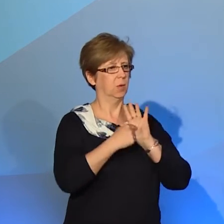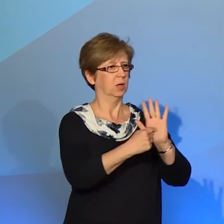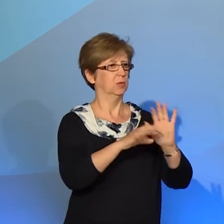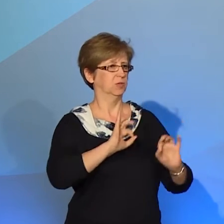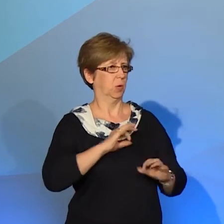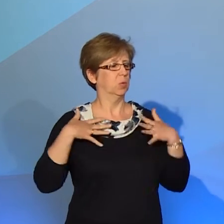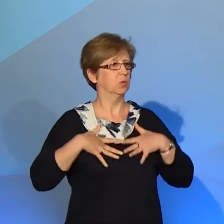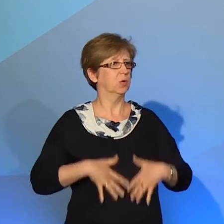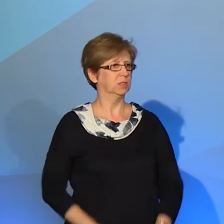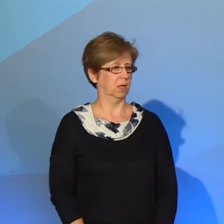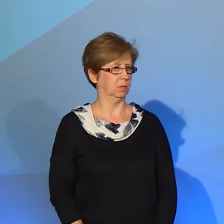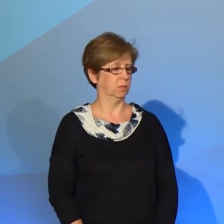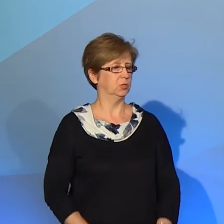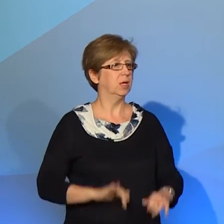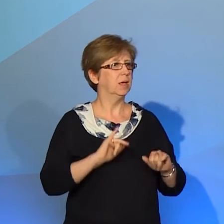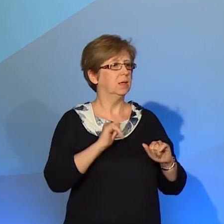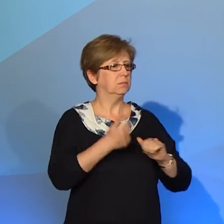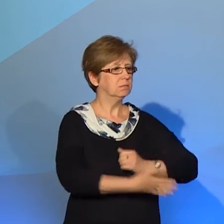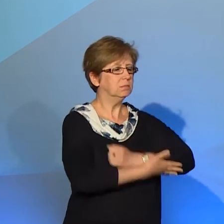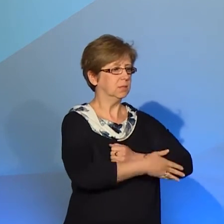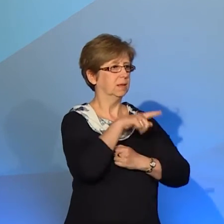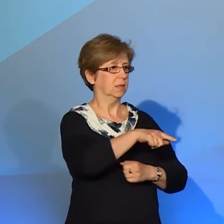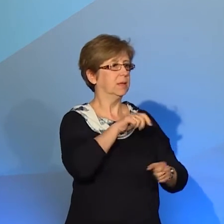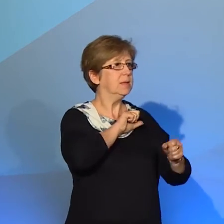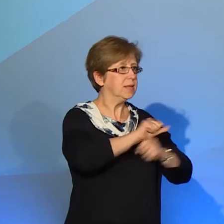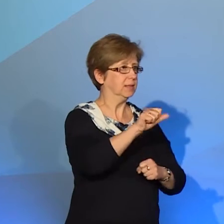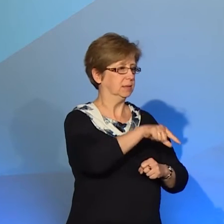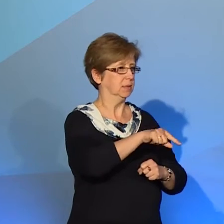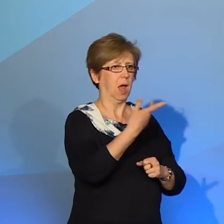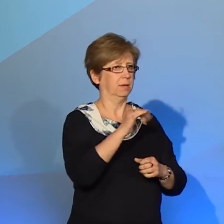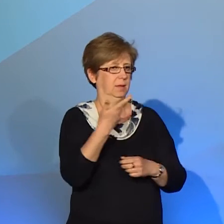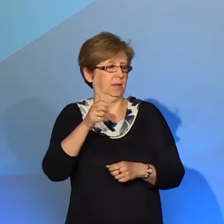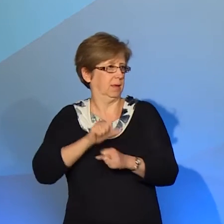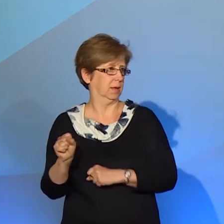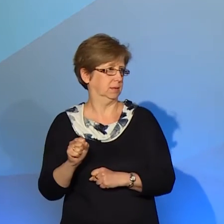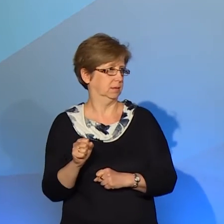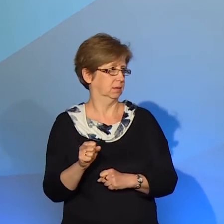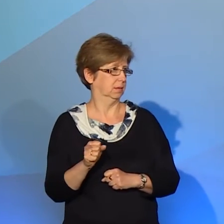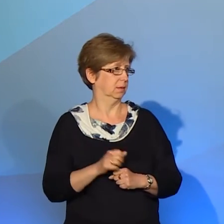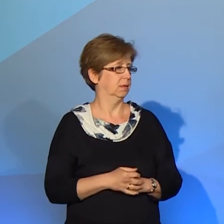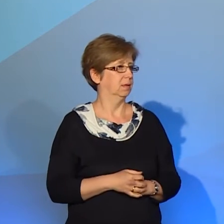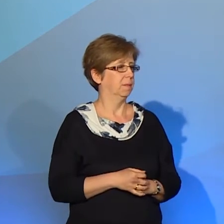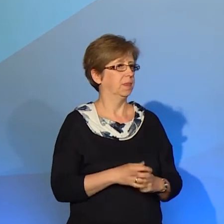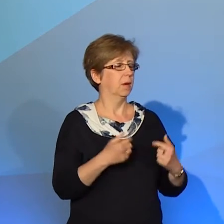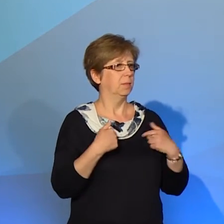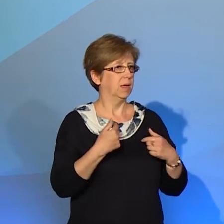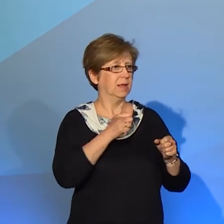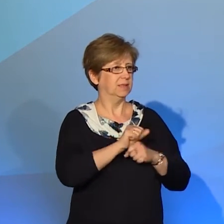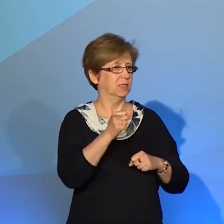a nie jacy nie są. My tutaj obchodzimy dwustulecie Uniwersytetu Warszawskiego, a nie Uniwersytetu Niekrakowskiego, powiedzmy.